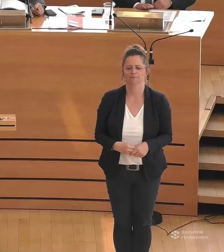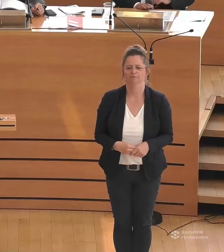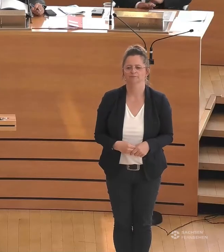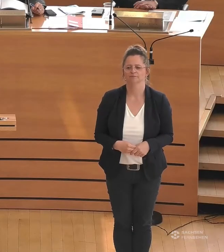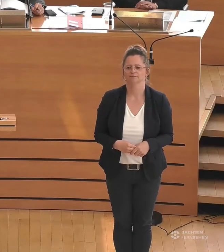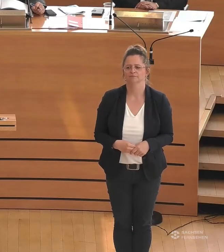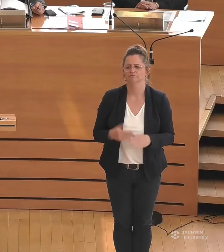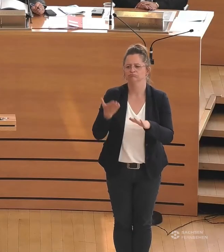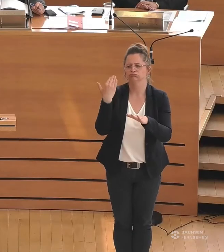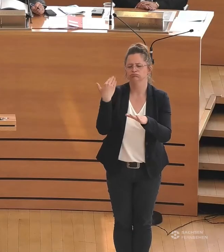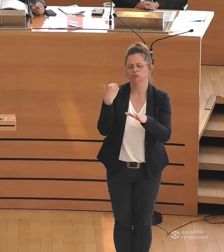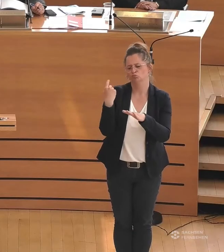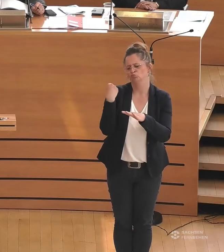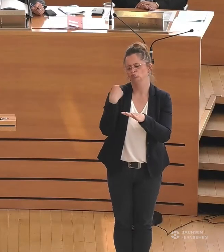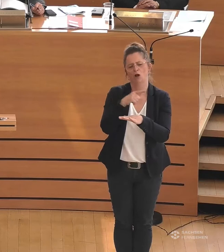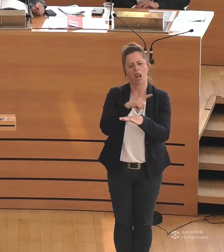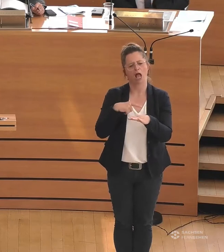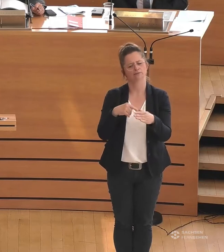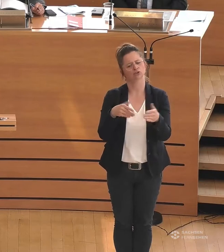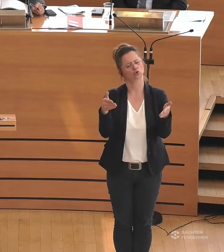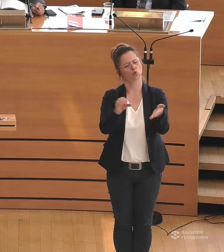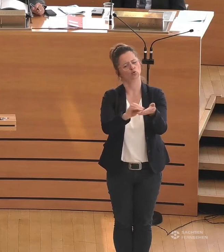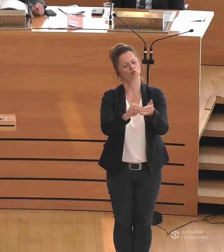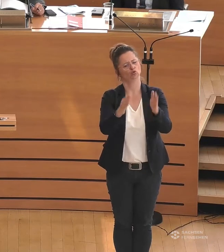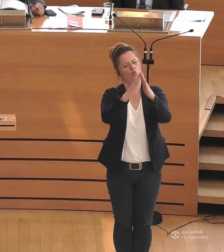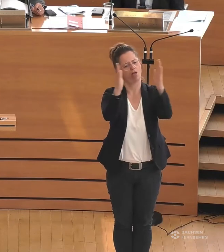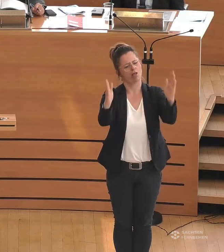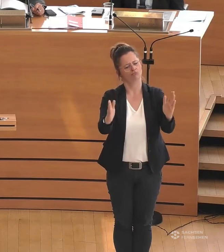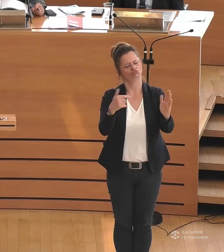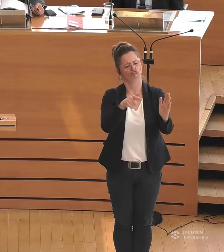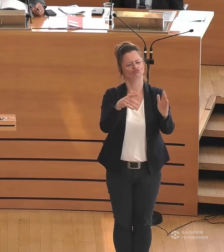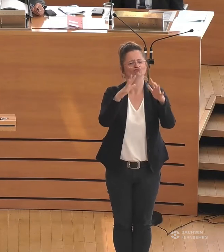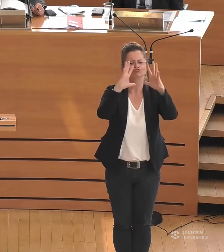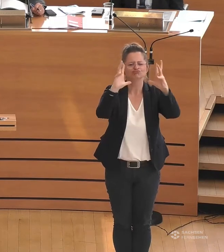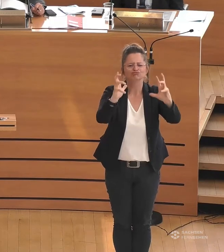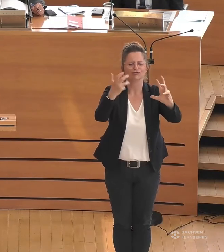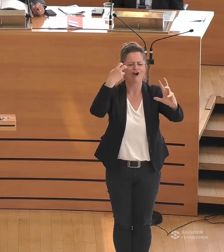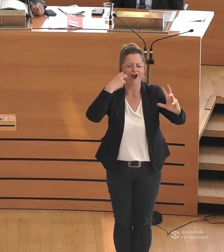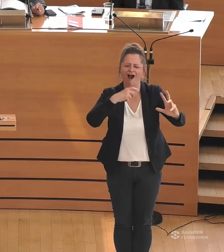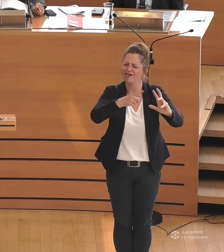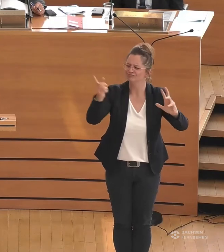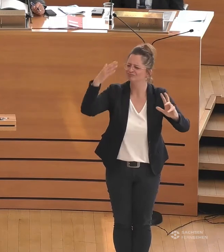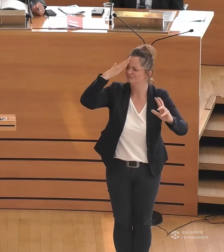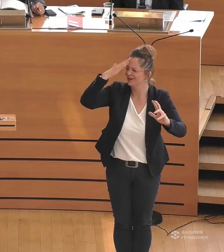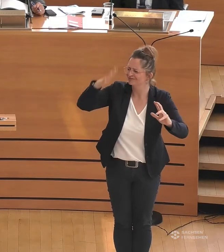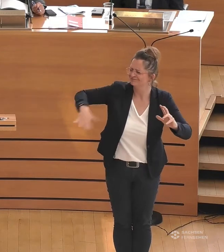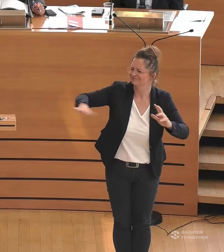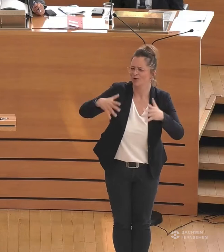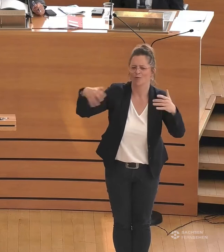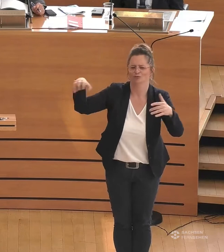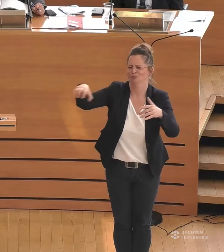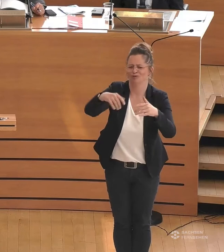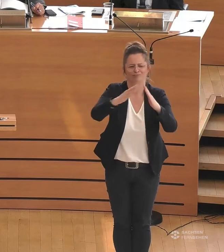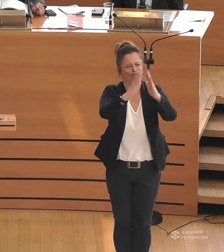ich vor einiger Zeit vor einer Leipziger Grundschule stand, so ein altes Gebäude, wie man es von vielen Schulen in der Großstadt kennt,